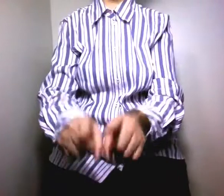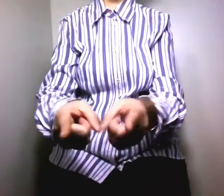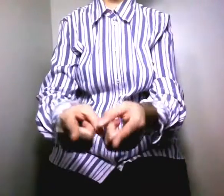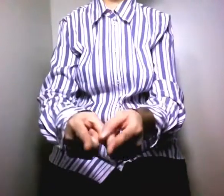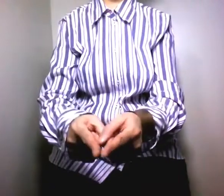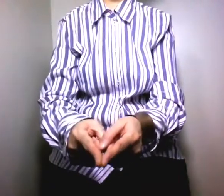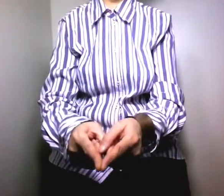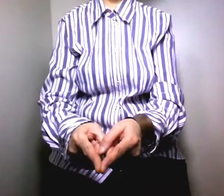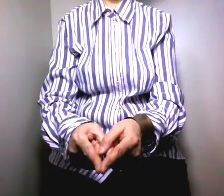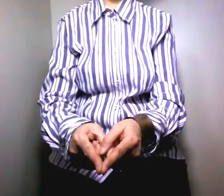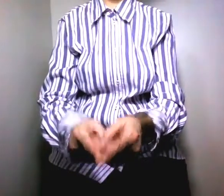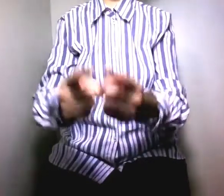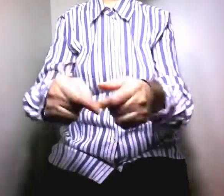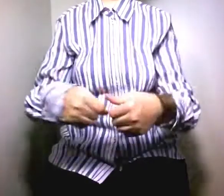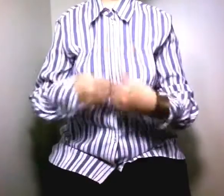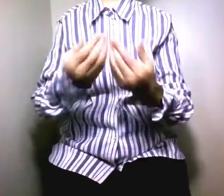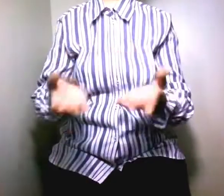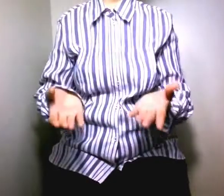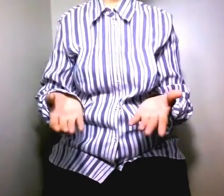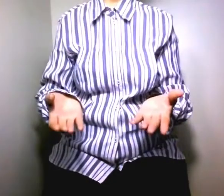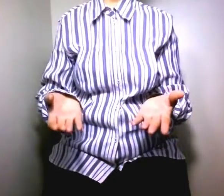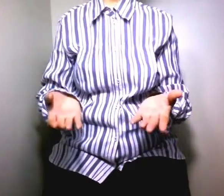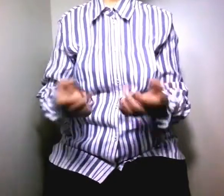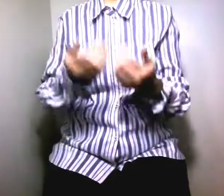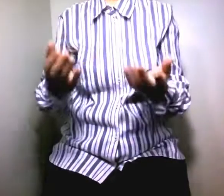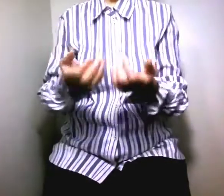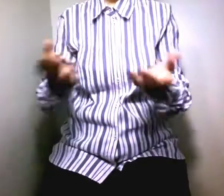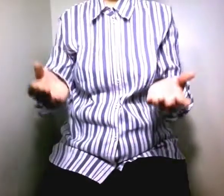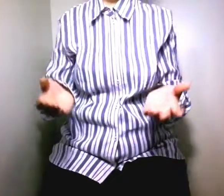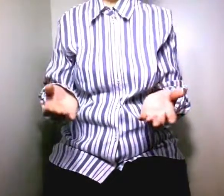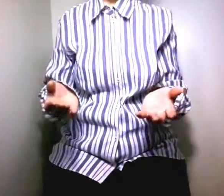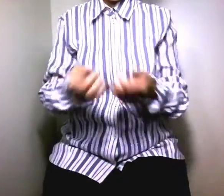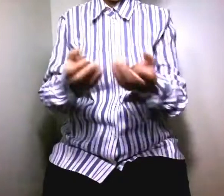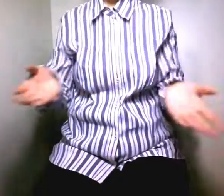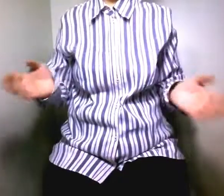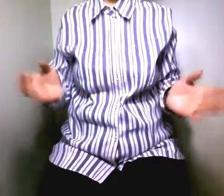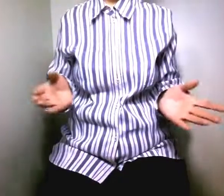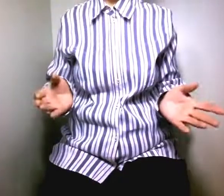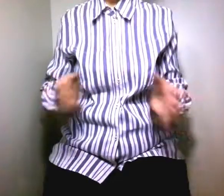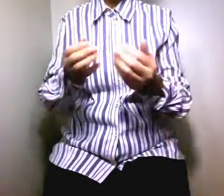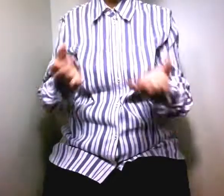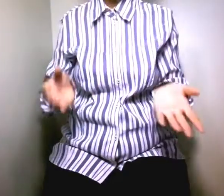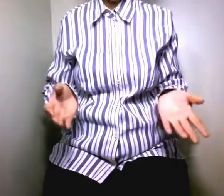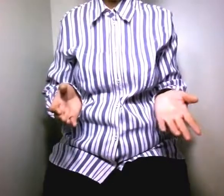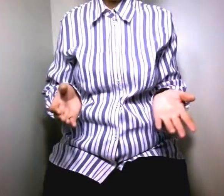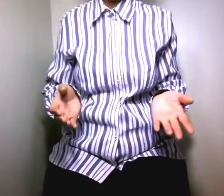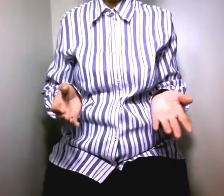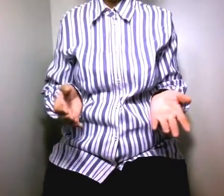شنا هذا الشي اللي معك تقيماني علاقة كما قلت زوجية فأنتم لا تنجيبا إذا هذا الطفل من ينجا